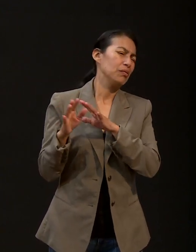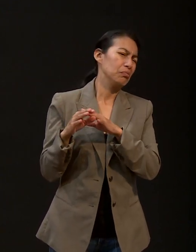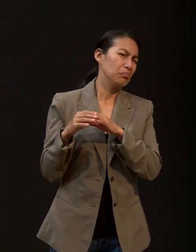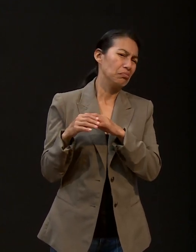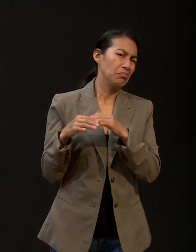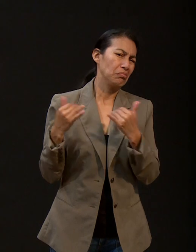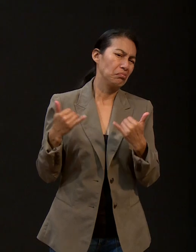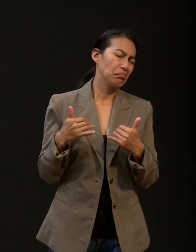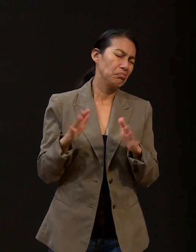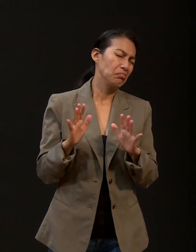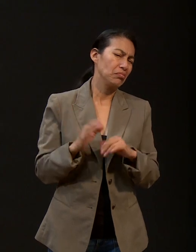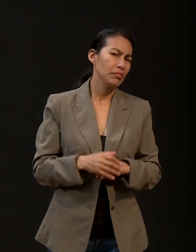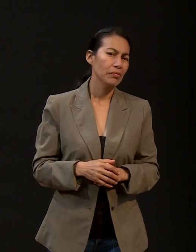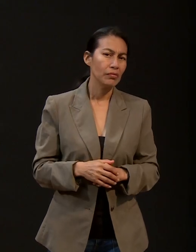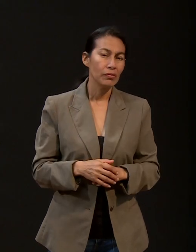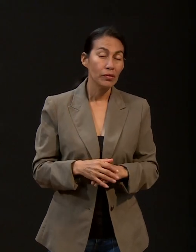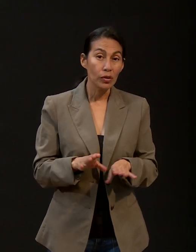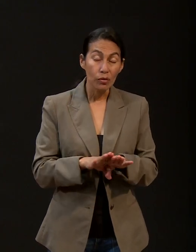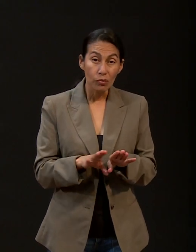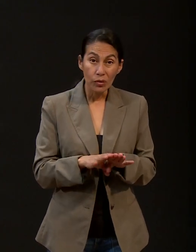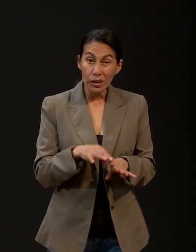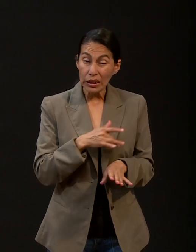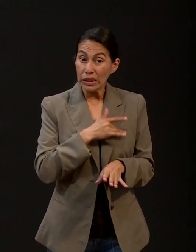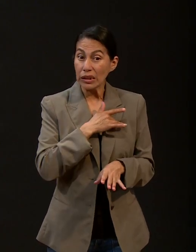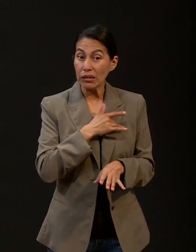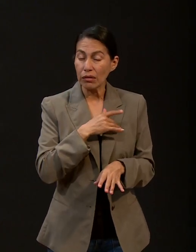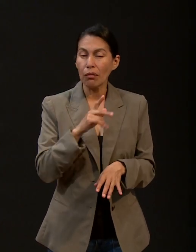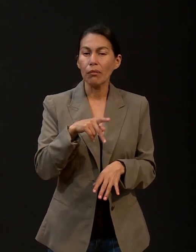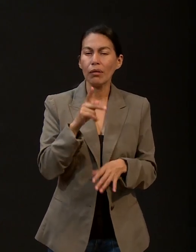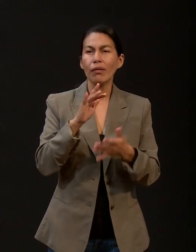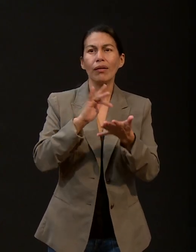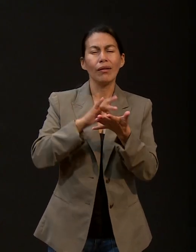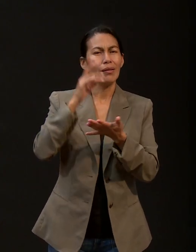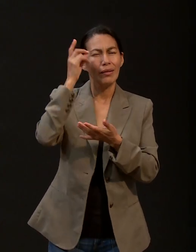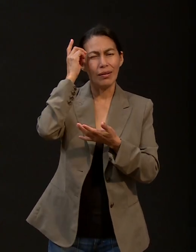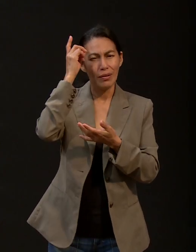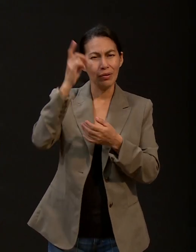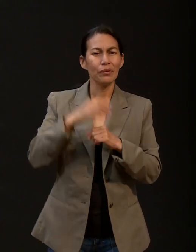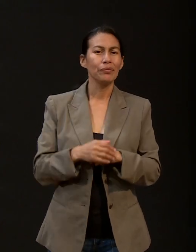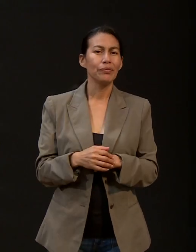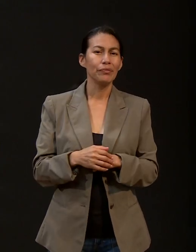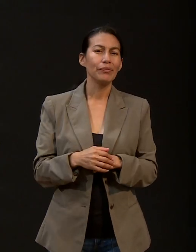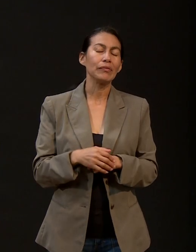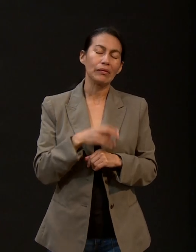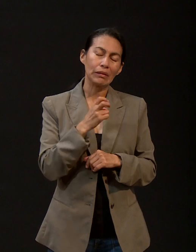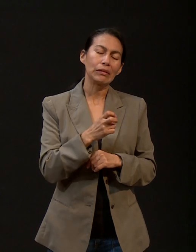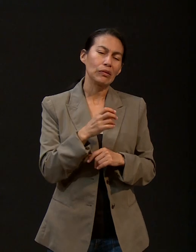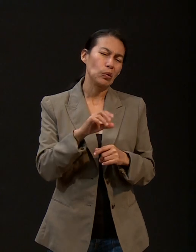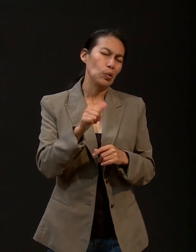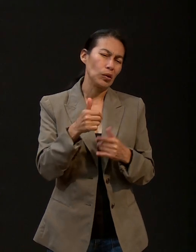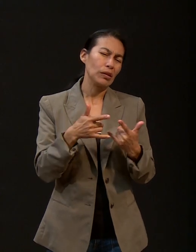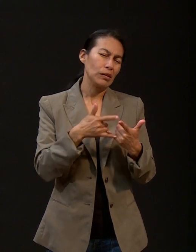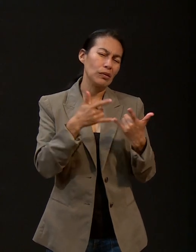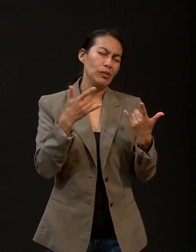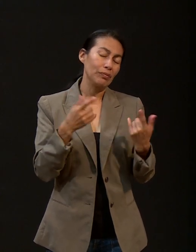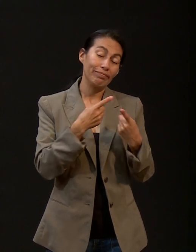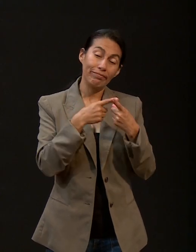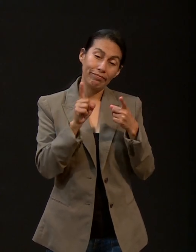el anhelo de ponerse el cinturón, ¿no? Sí, a Gracias a Dios. Sí, de lo contrario, sería otra historia. Otra